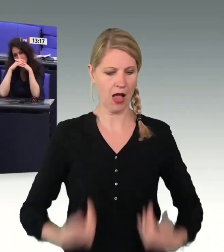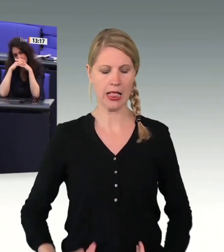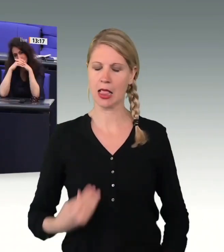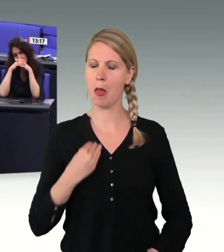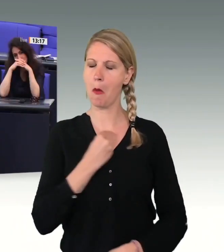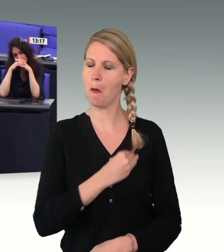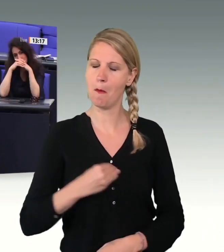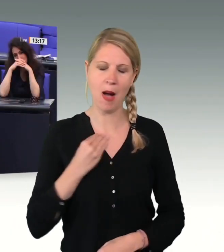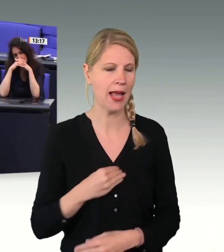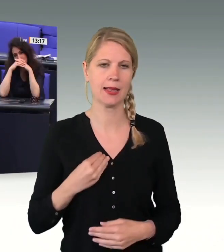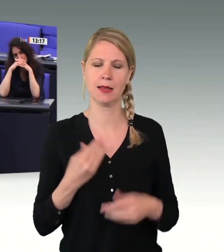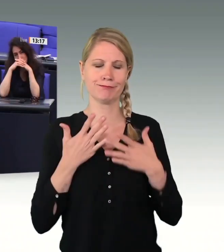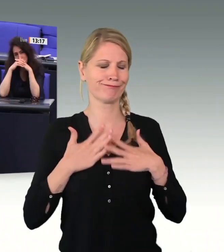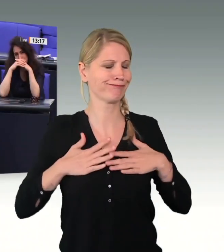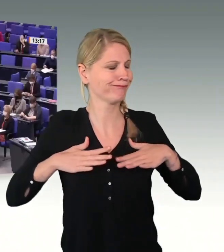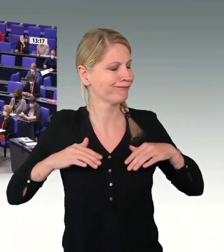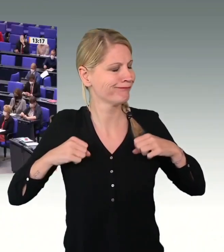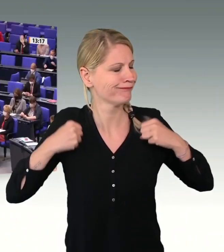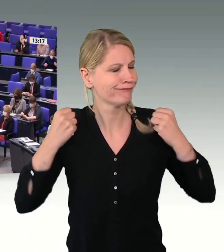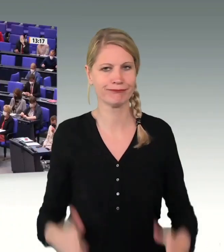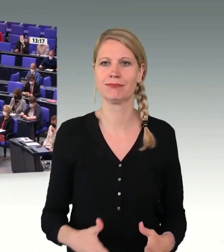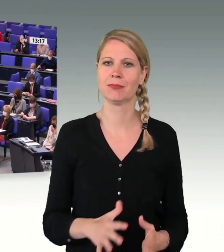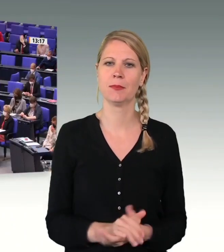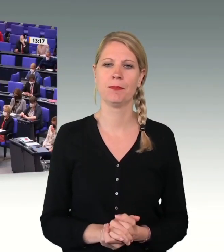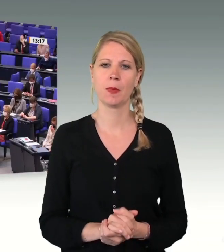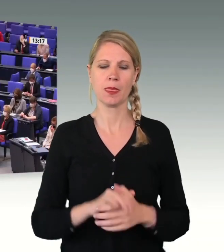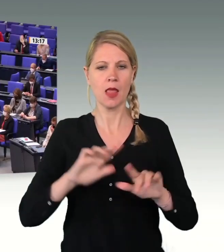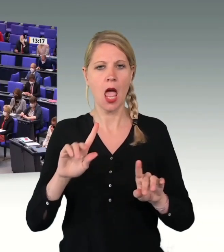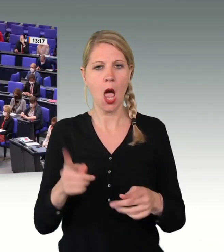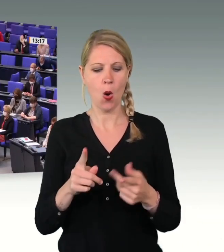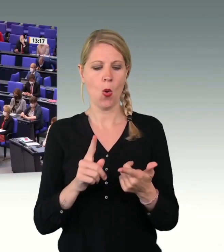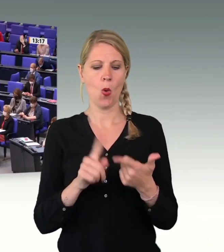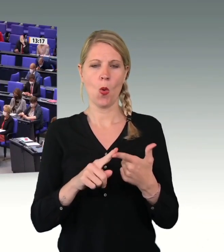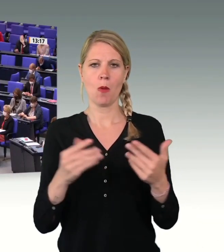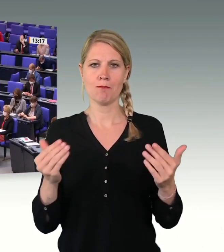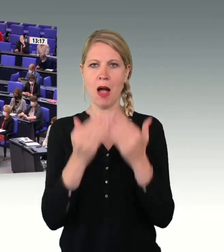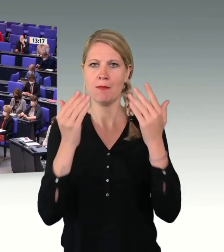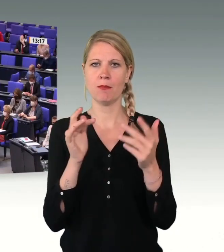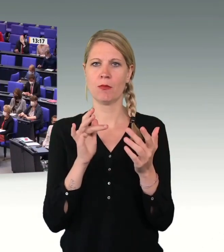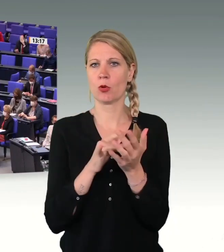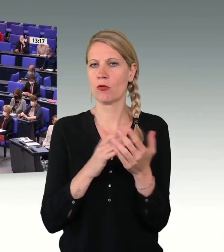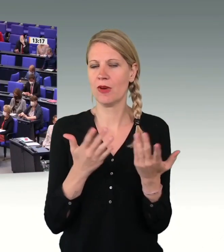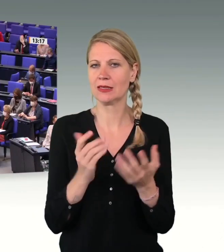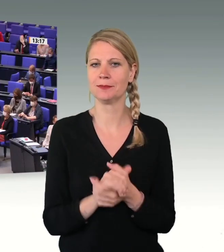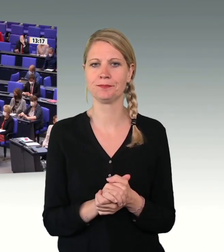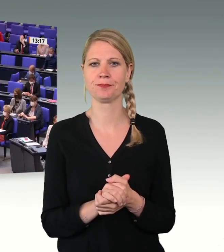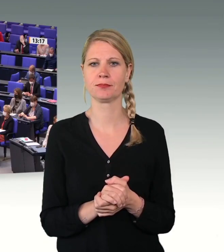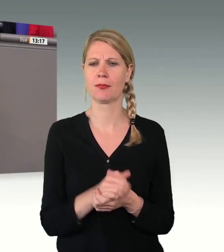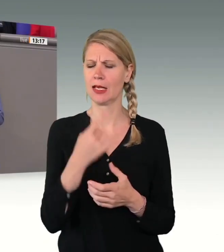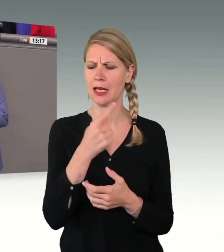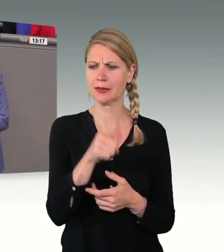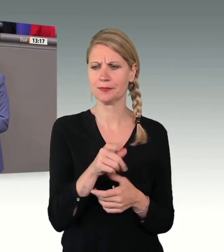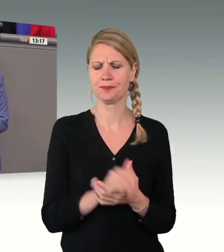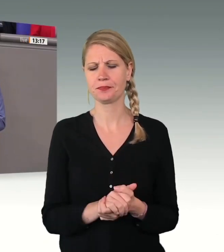Zum Zweiten ist es ja auch wieder aus der Reihe Selbstwiderspruch, weil Sie ja einerseits sagen, Sie wollen die Zahl derjenigen,